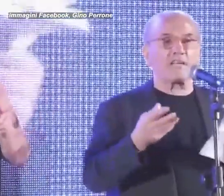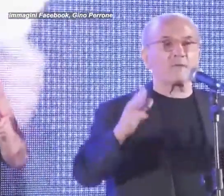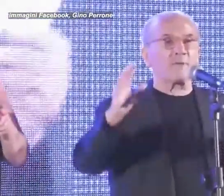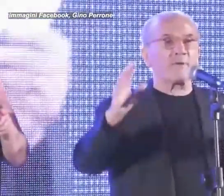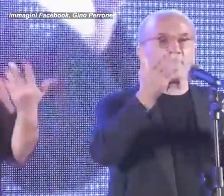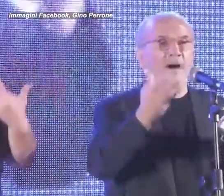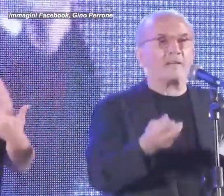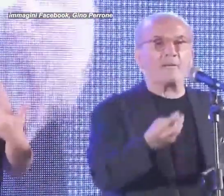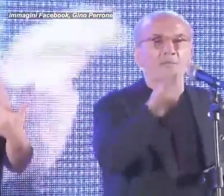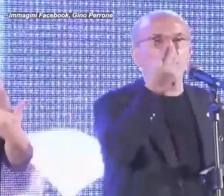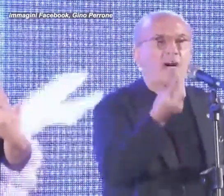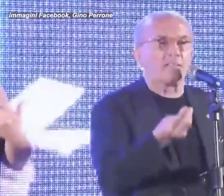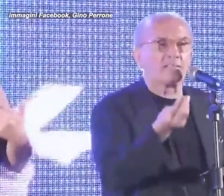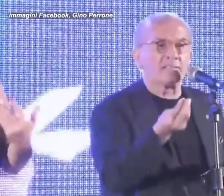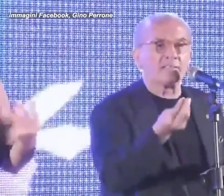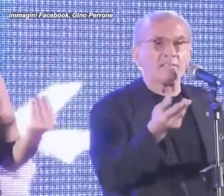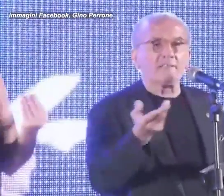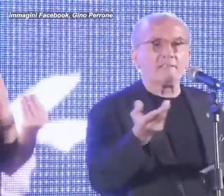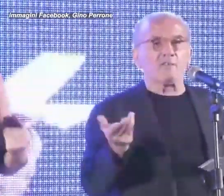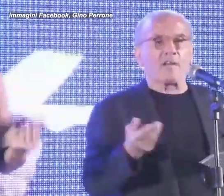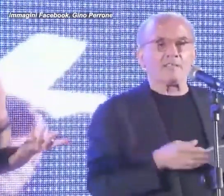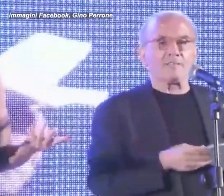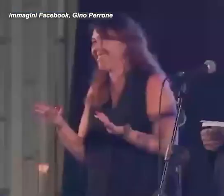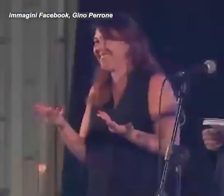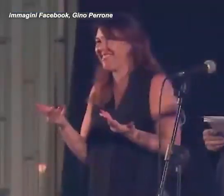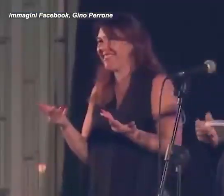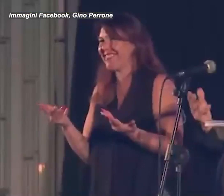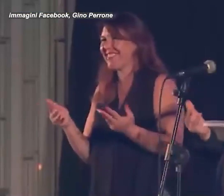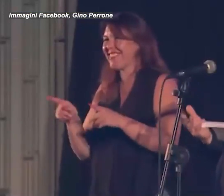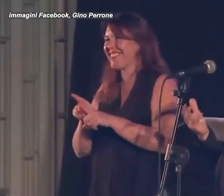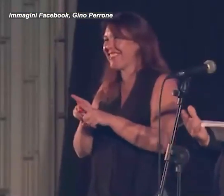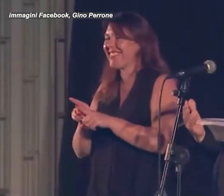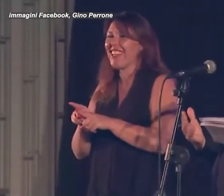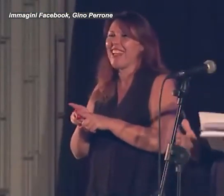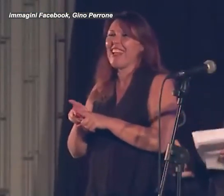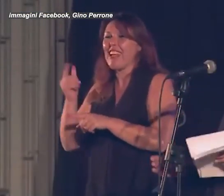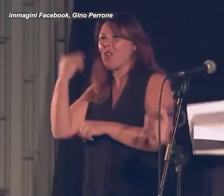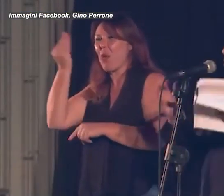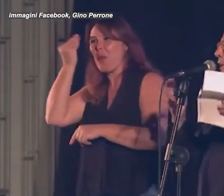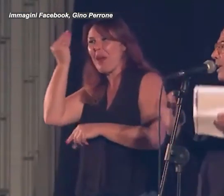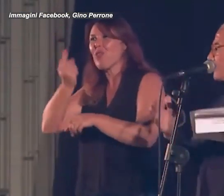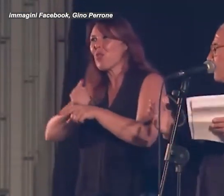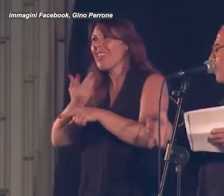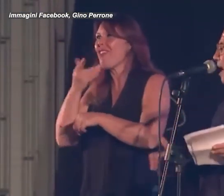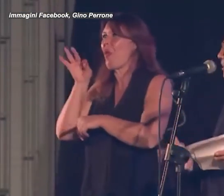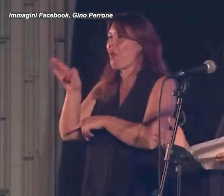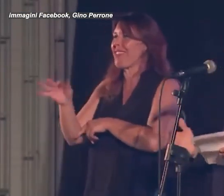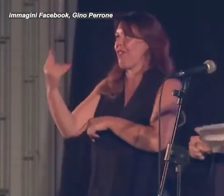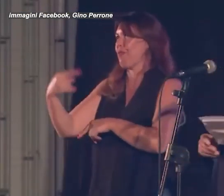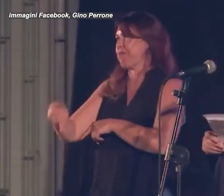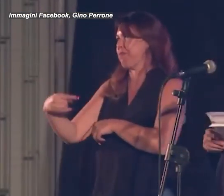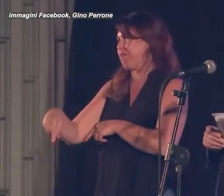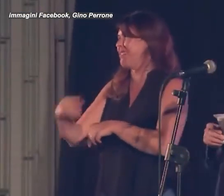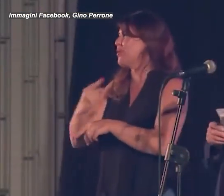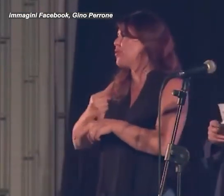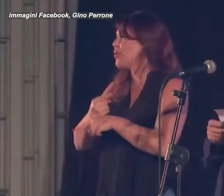di rossette per addobbarla, ma dove va? Allora, dunque, penso che dobbiamo puntare su questo e bisogna